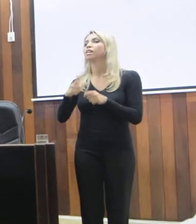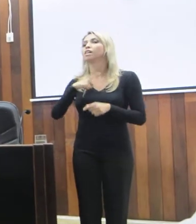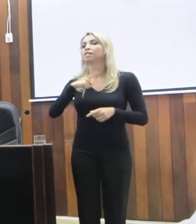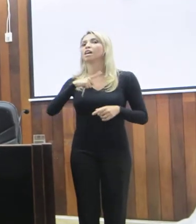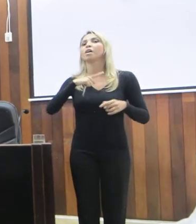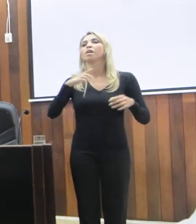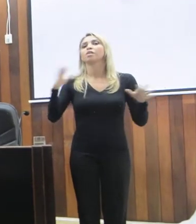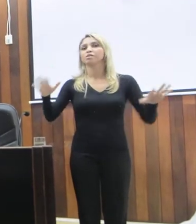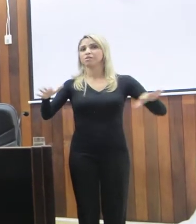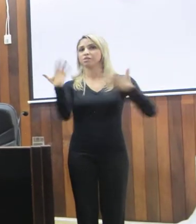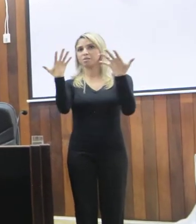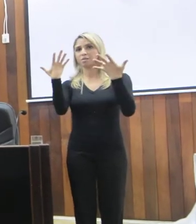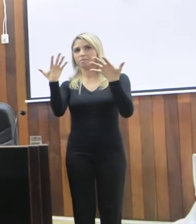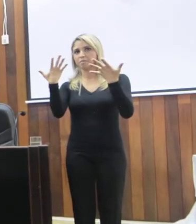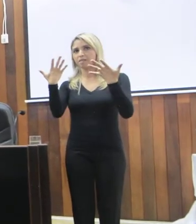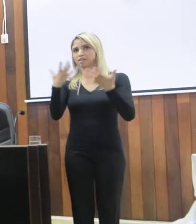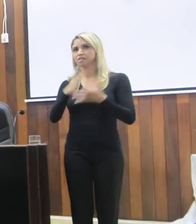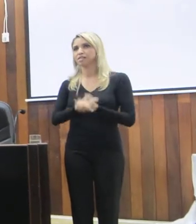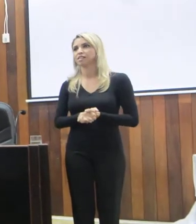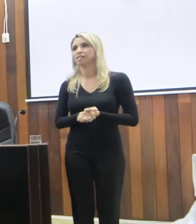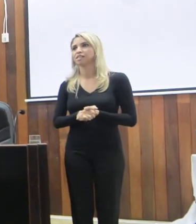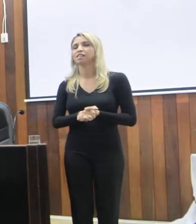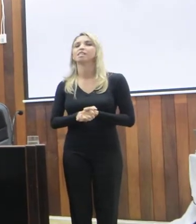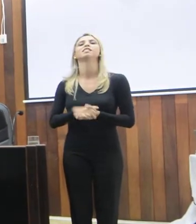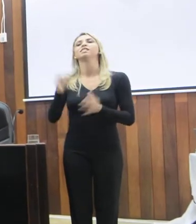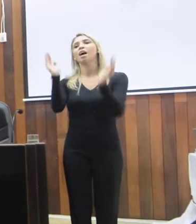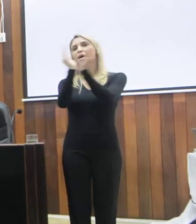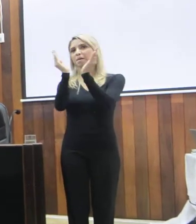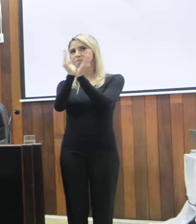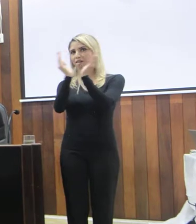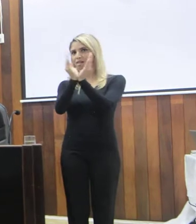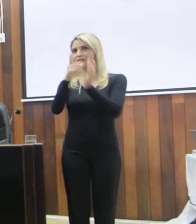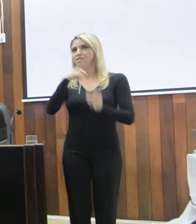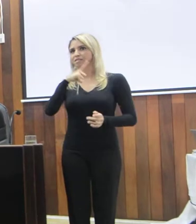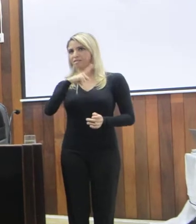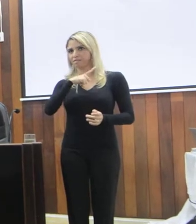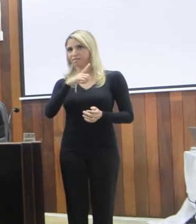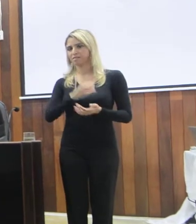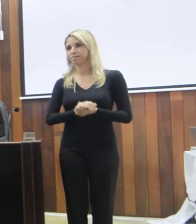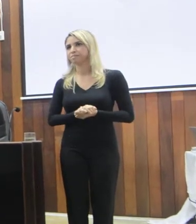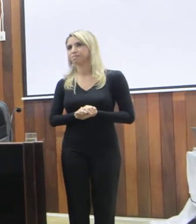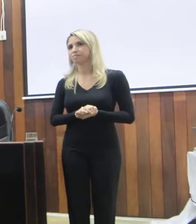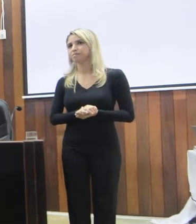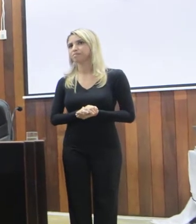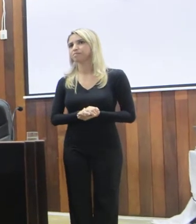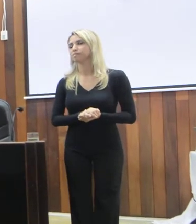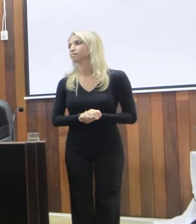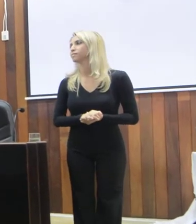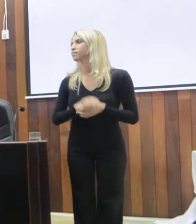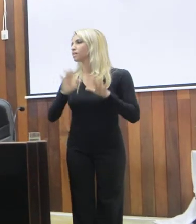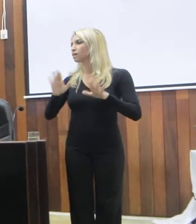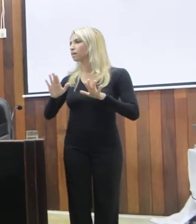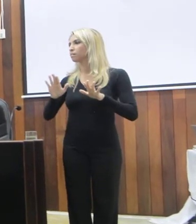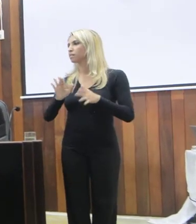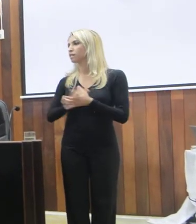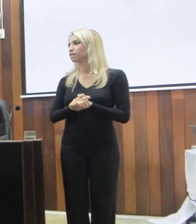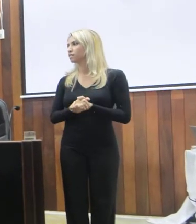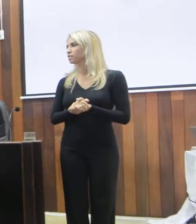surpresa que ele está preparando para a gente. Mas, Rodolfo, será,